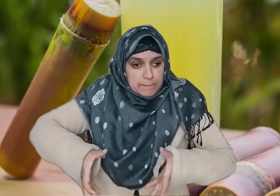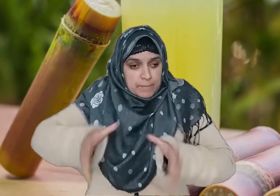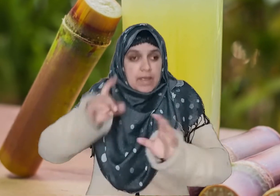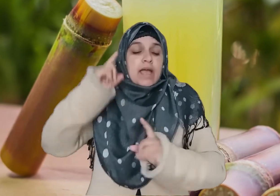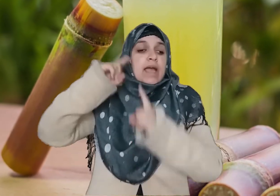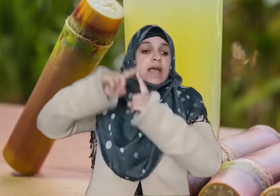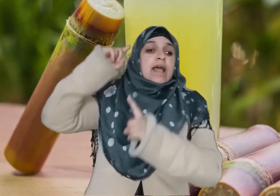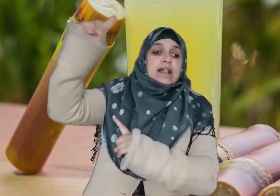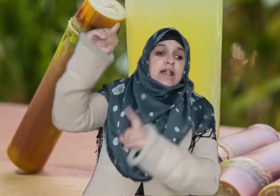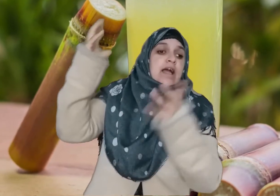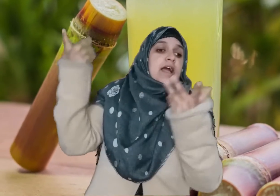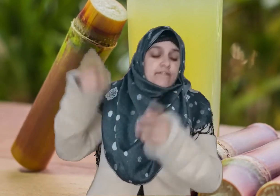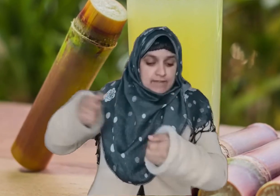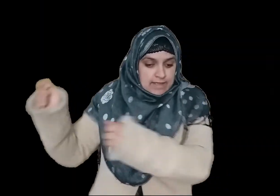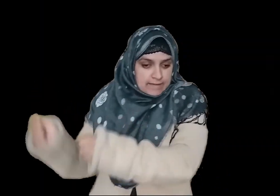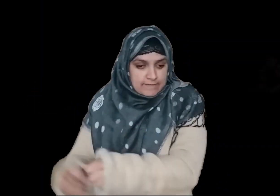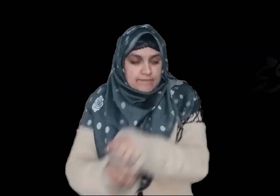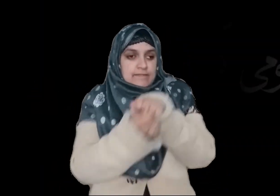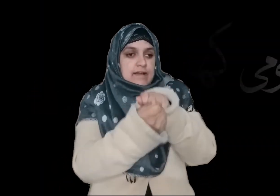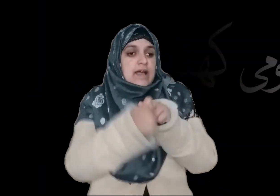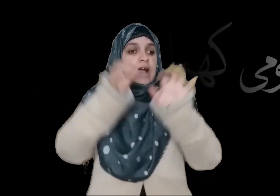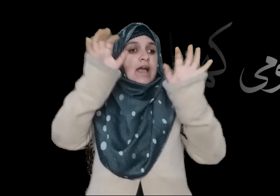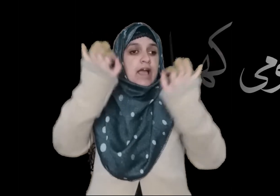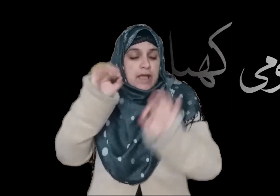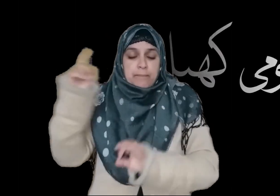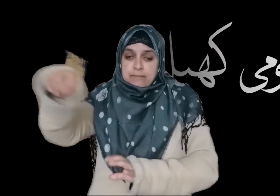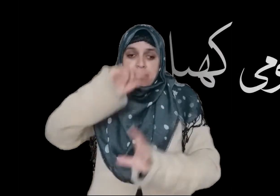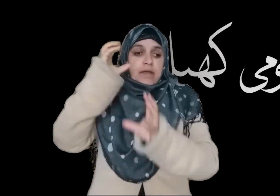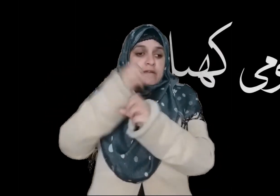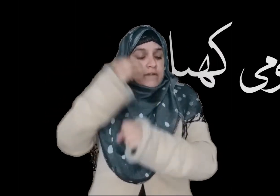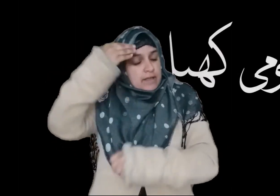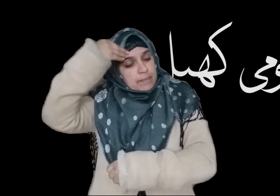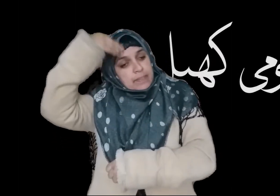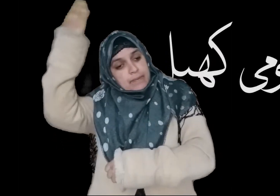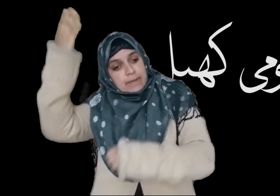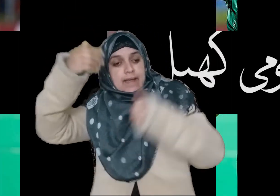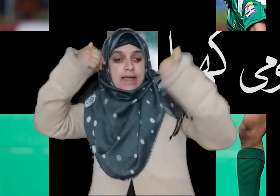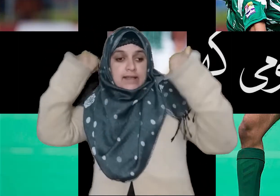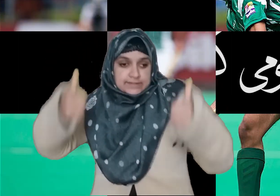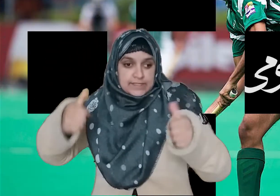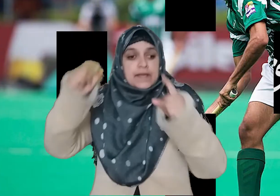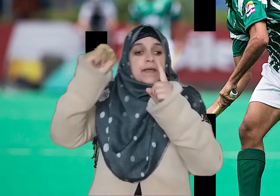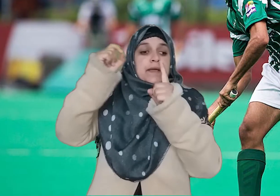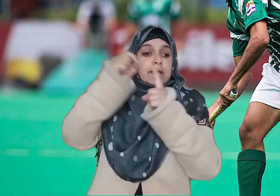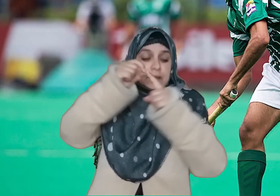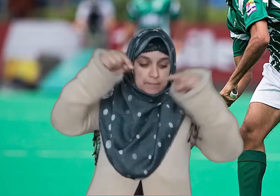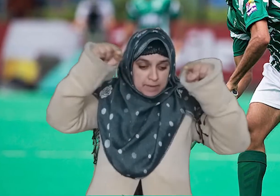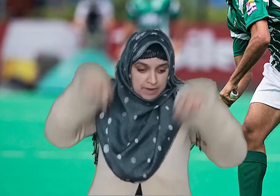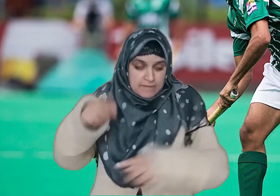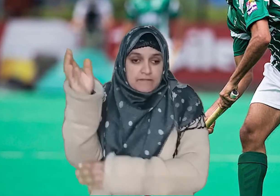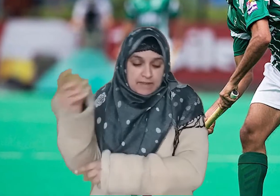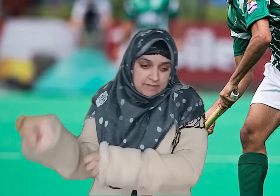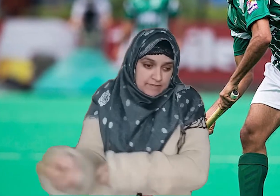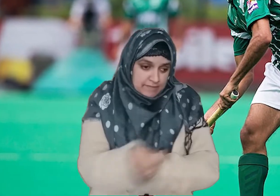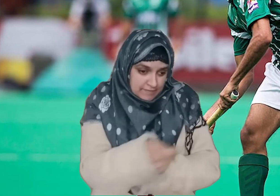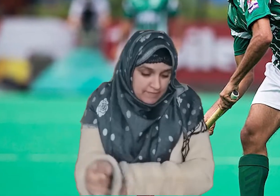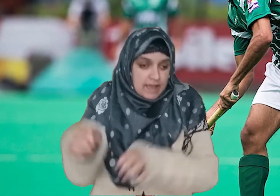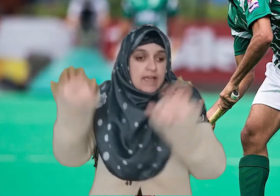پیدا ہوتا ہے قومی کھیل پاکستان کا قومی کھیل ہاکی ہے اور یہ بات ہمارے لئے قابل فخر ہے